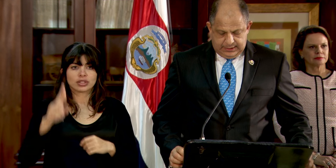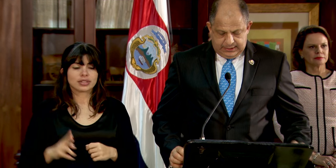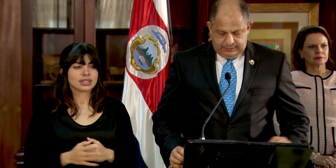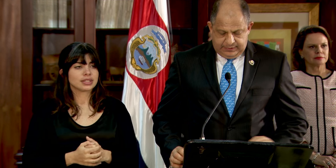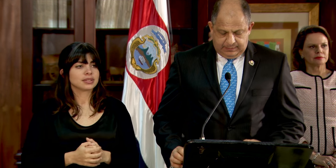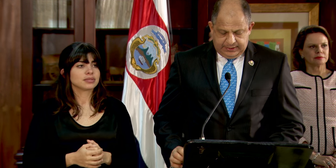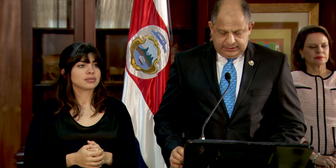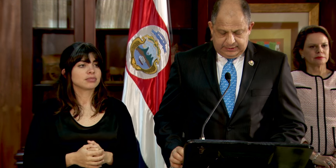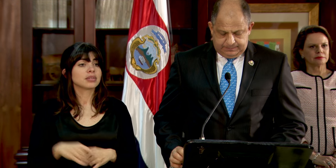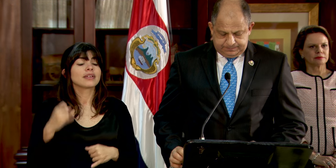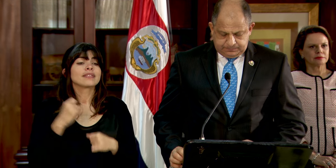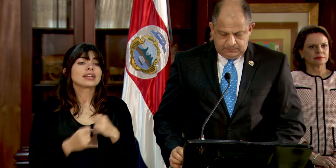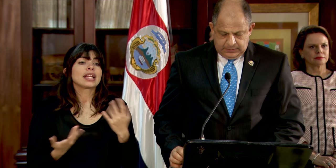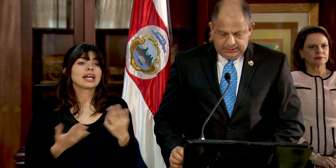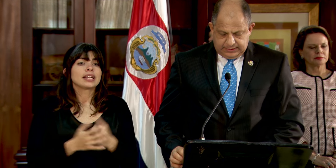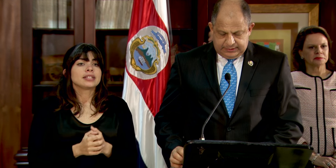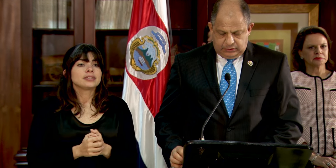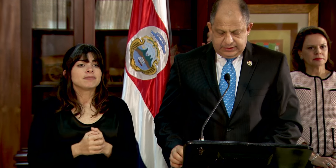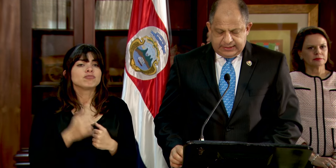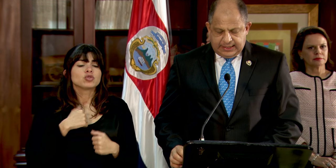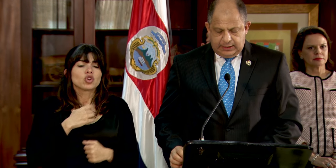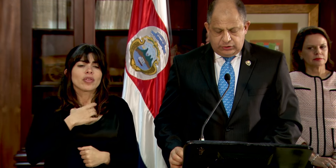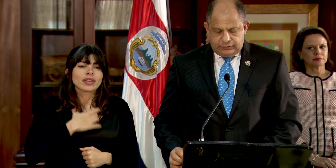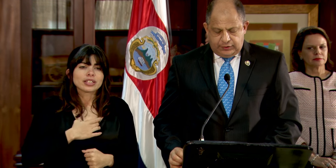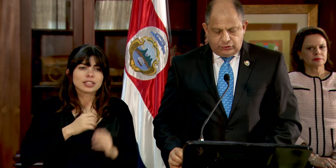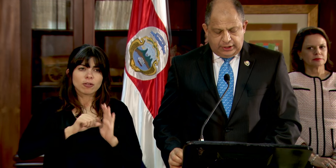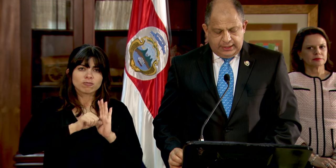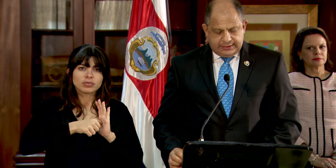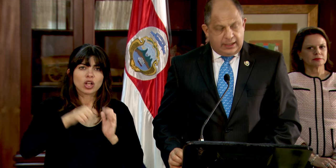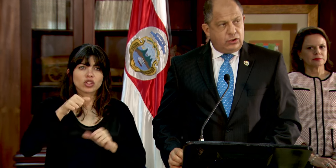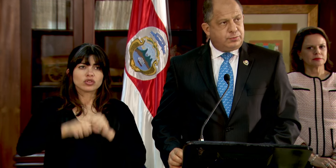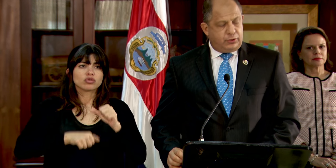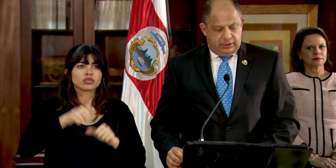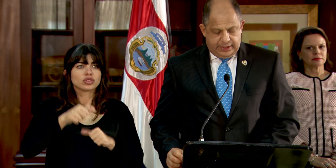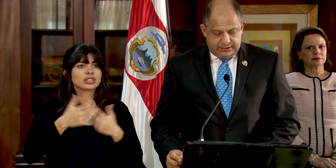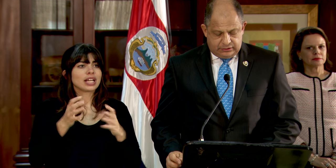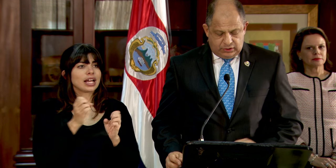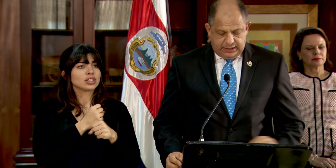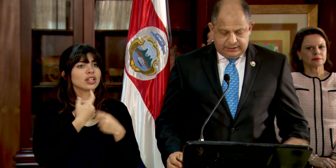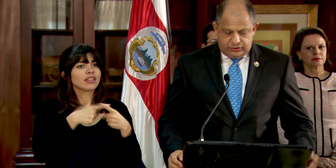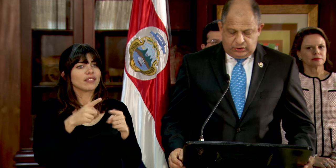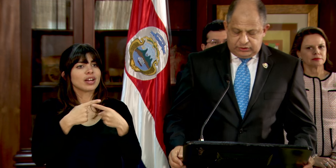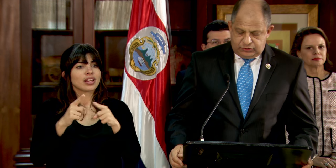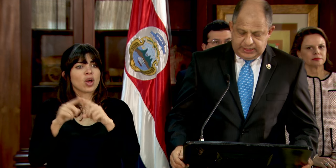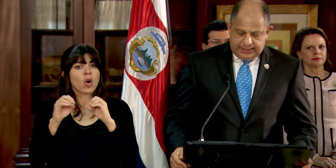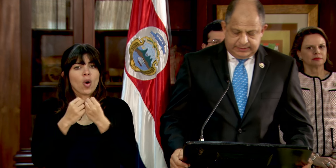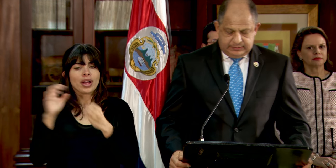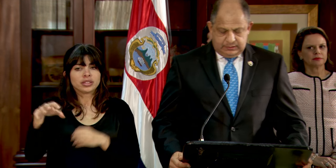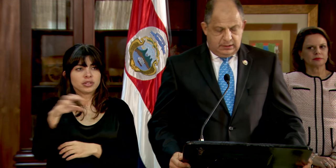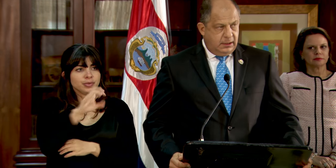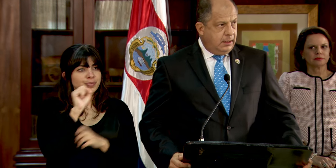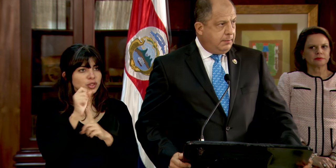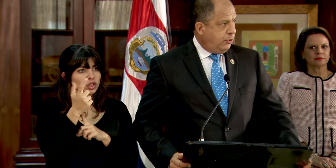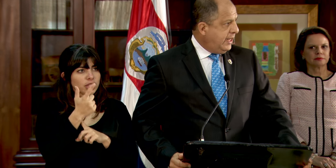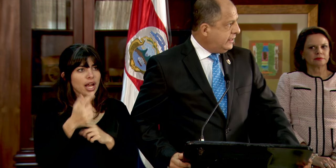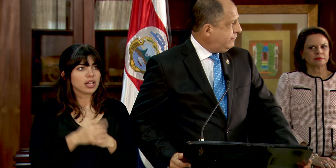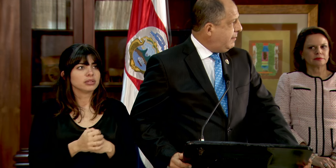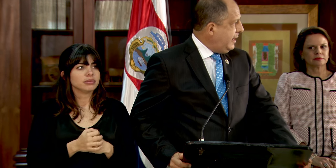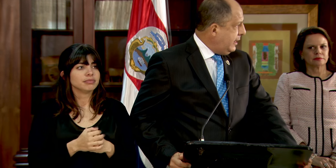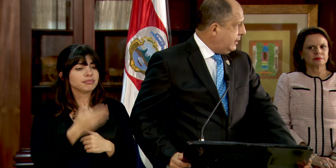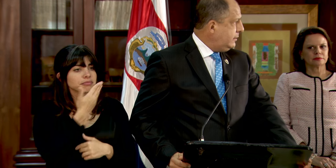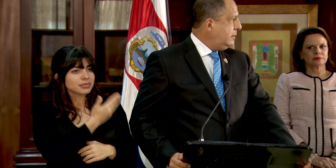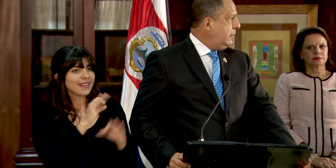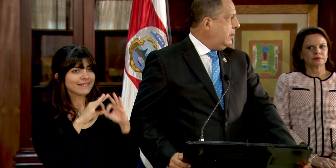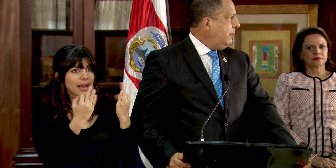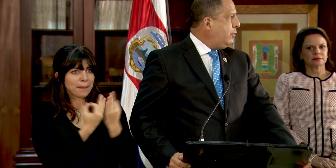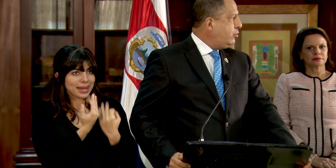Finalmente, deseo destacar los esfuerzos realizados por diversas organizaciones sociales, por las